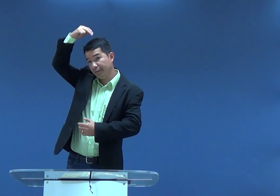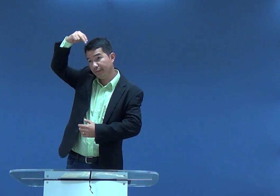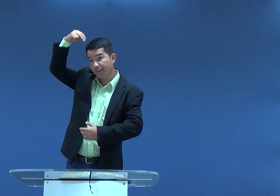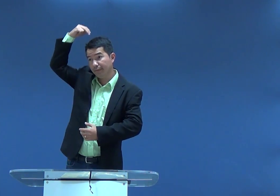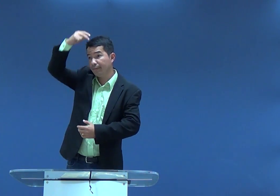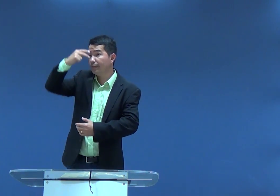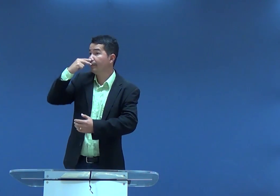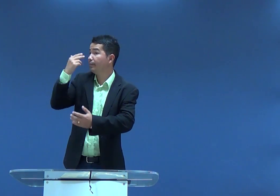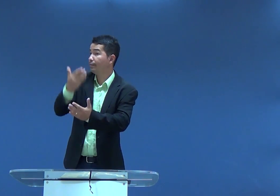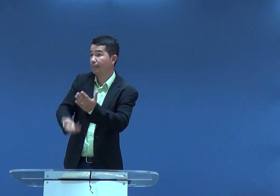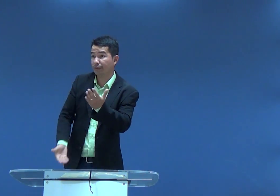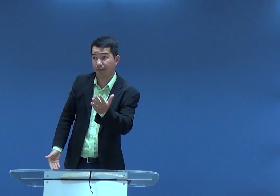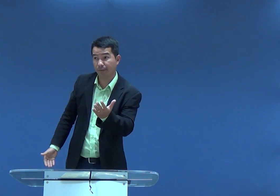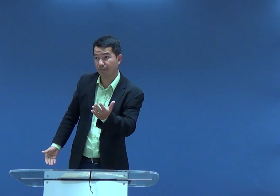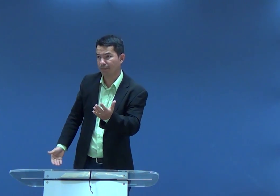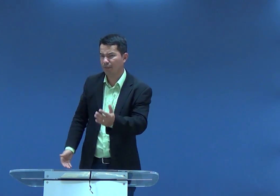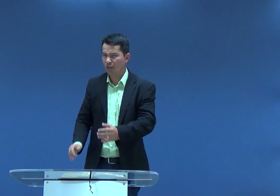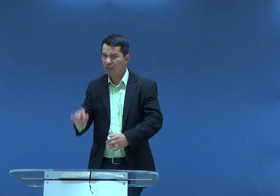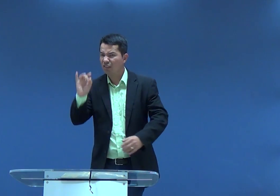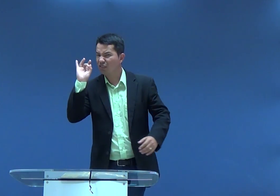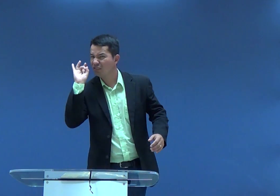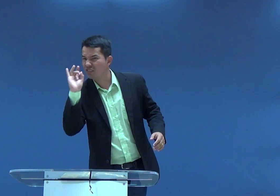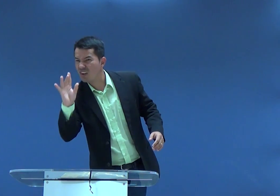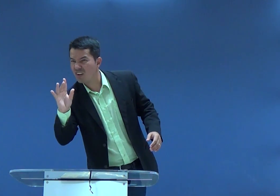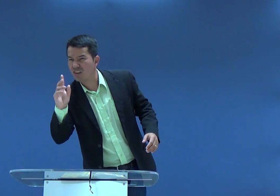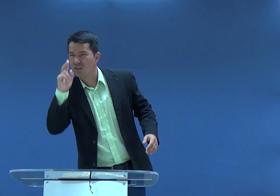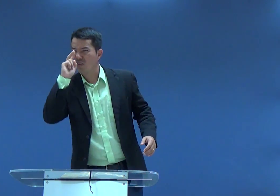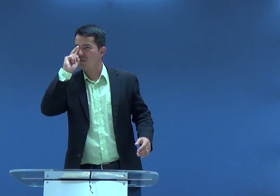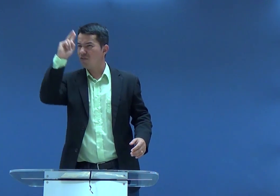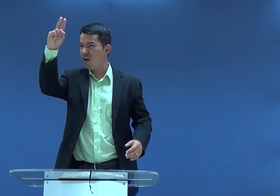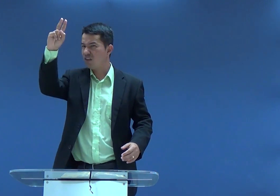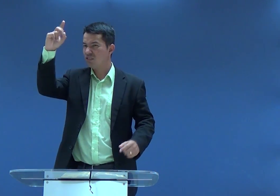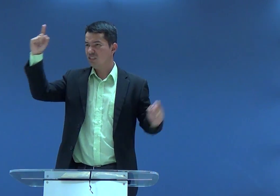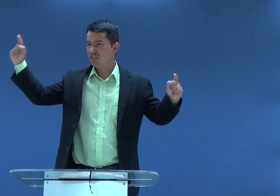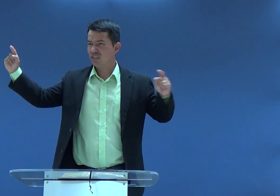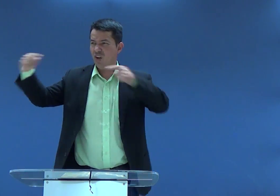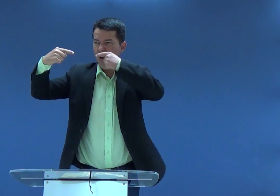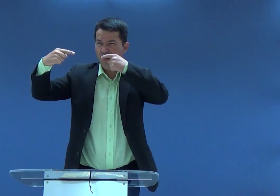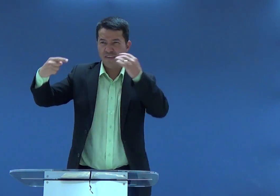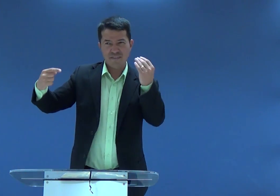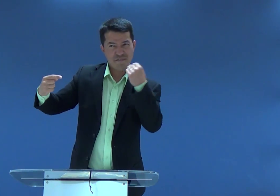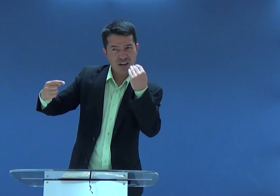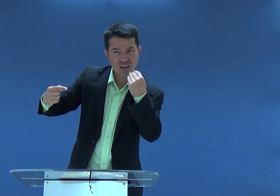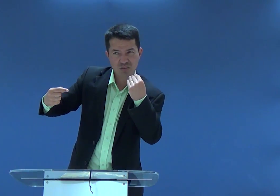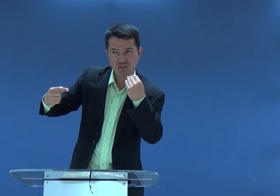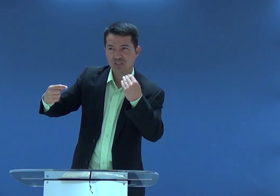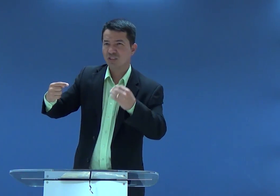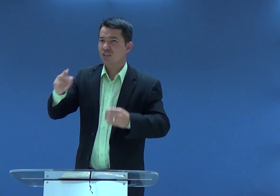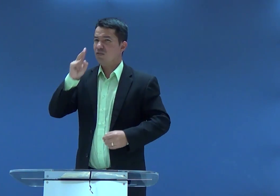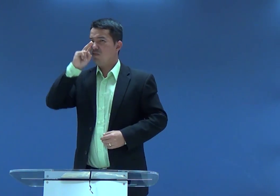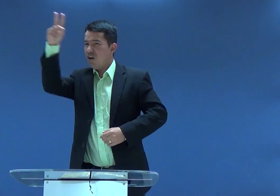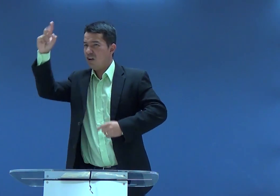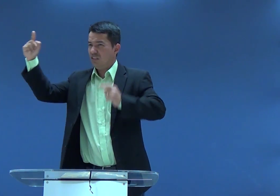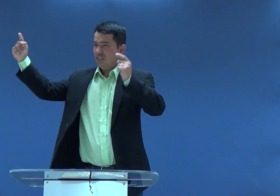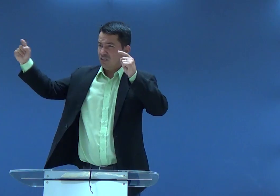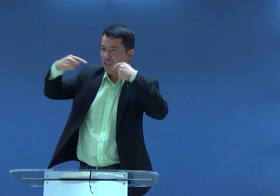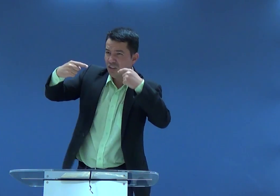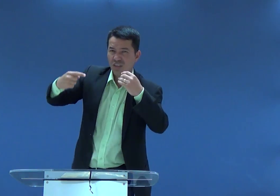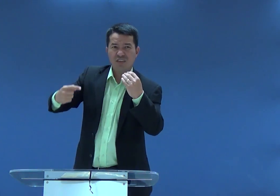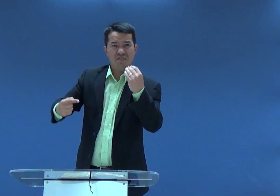Ele perdeu essa consagração, esse voto de consagração que ele tinha como nazireu. E é esse o da